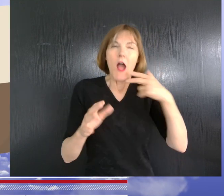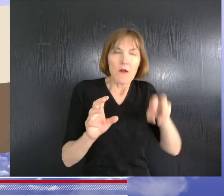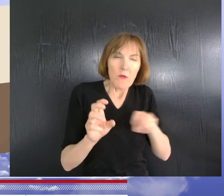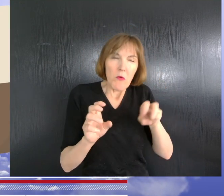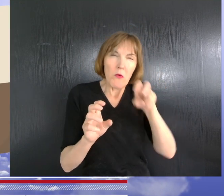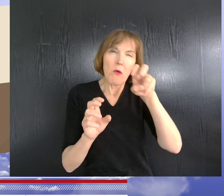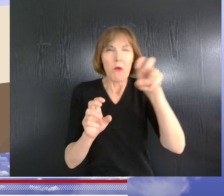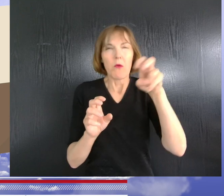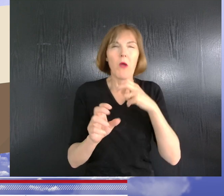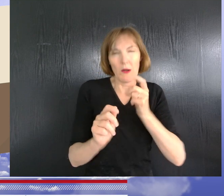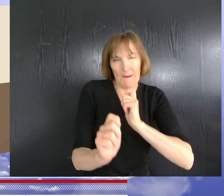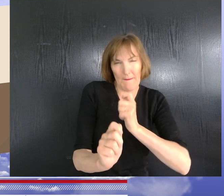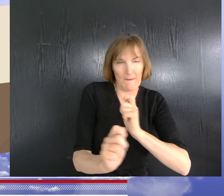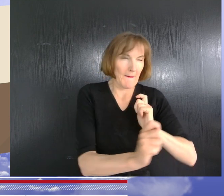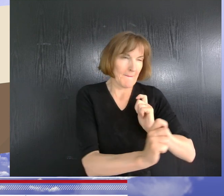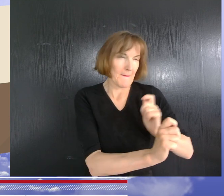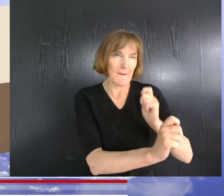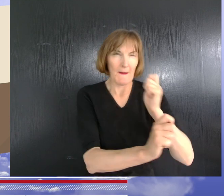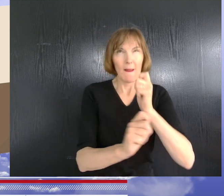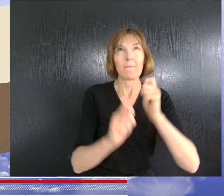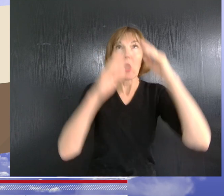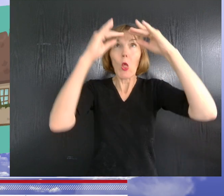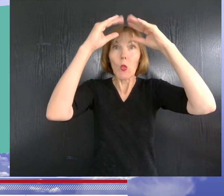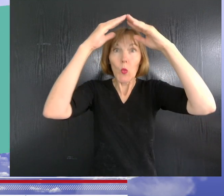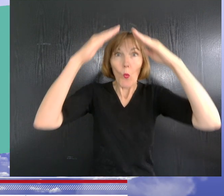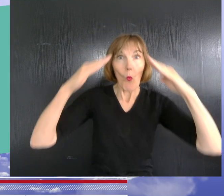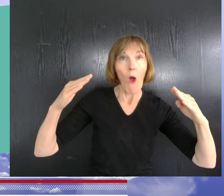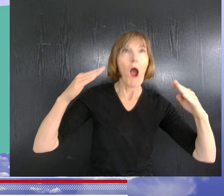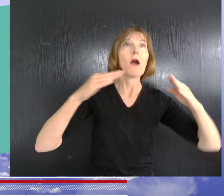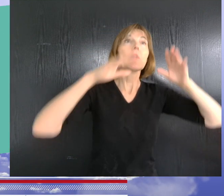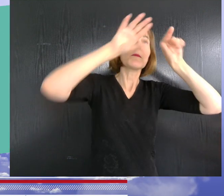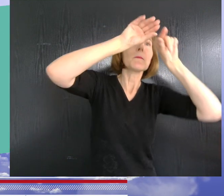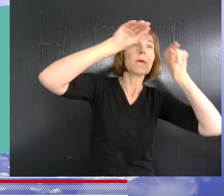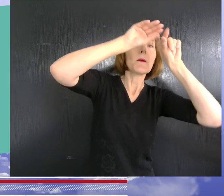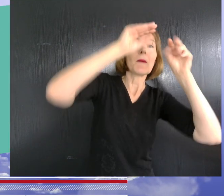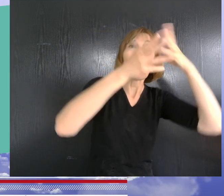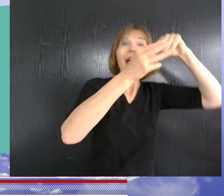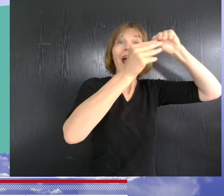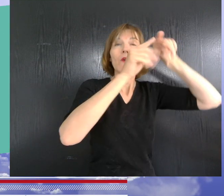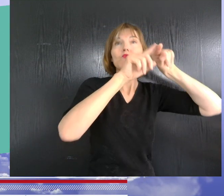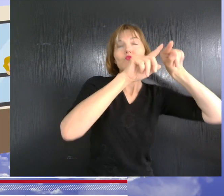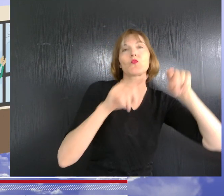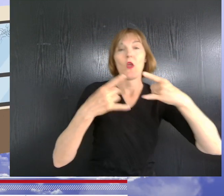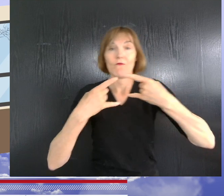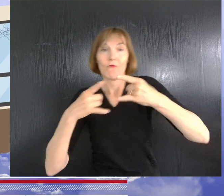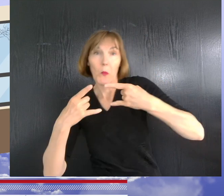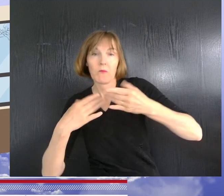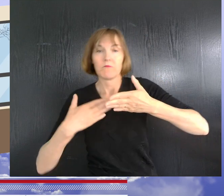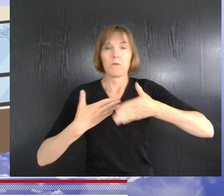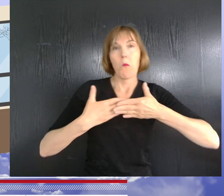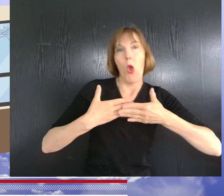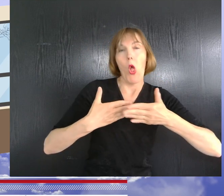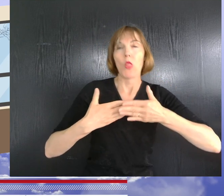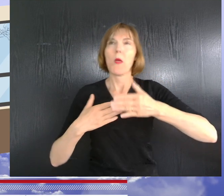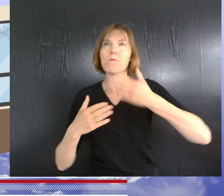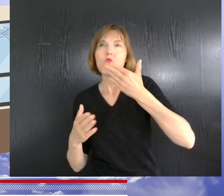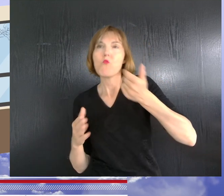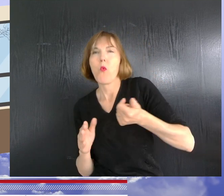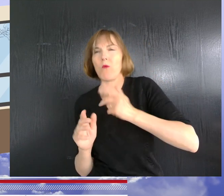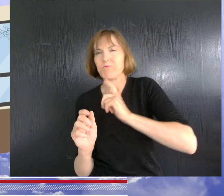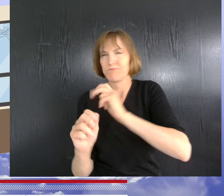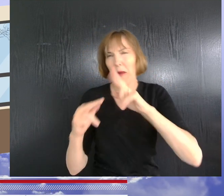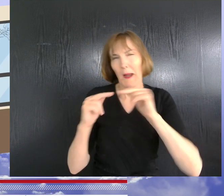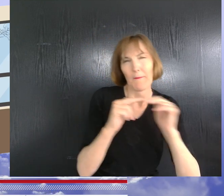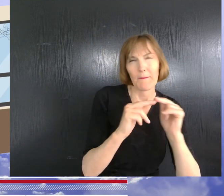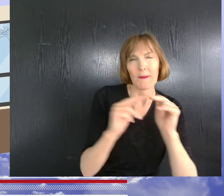travail pour consolider l'escalier branlant, remettre quelques tuiles sur le toit, ajuster portes et fenêtres